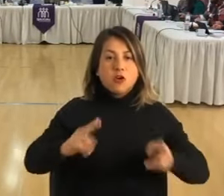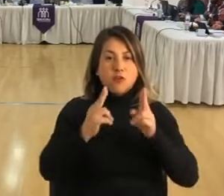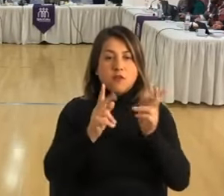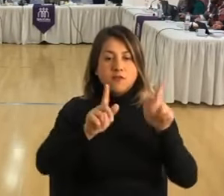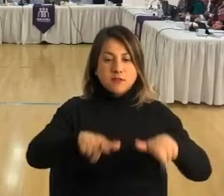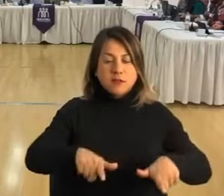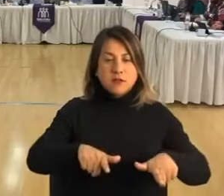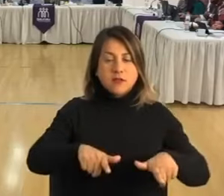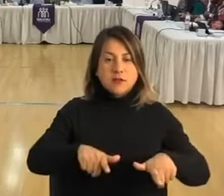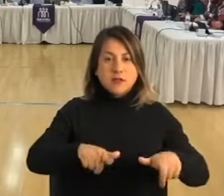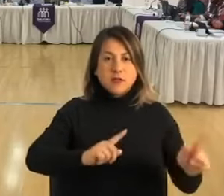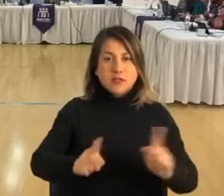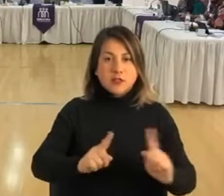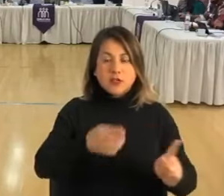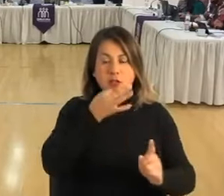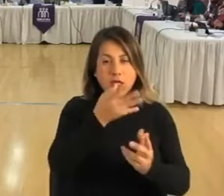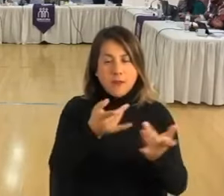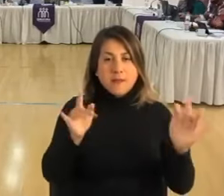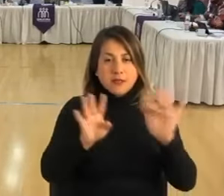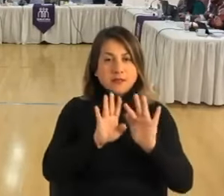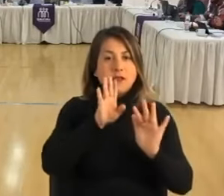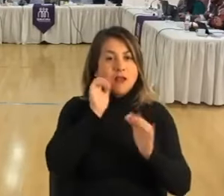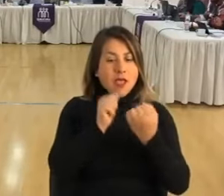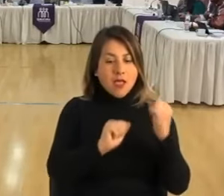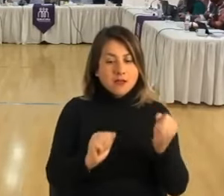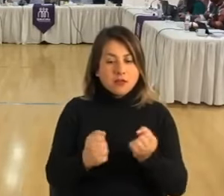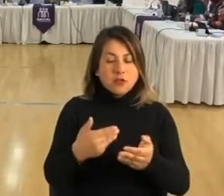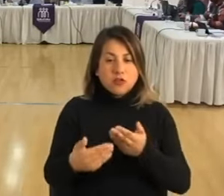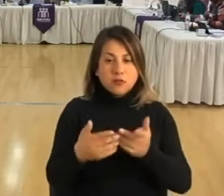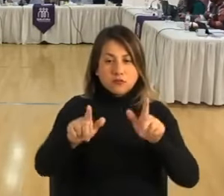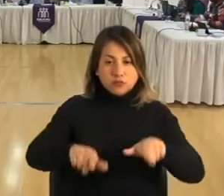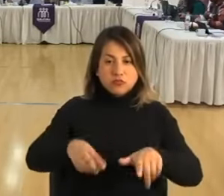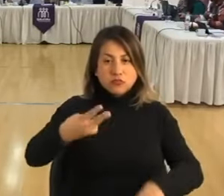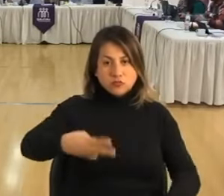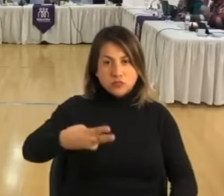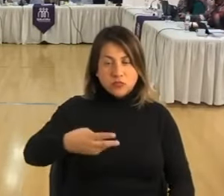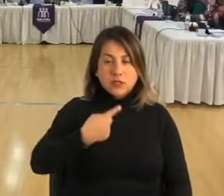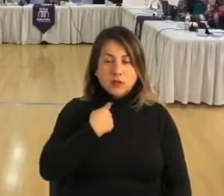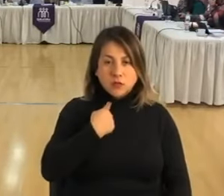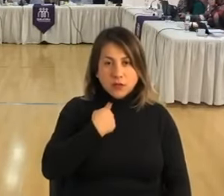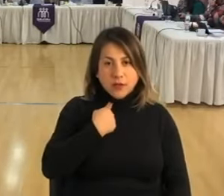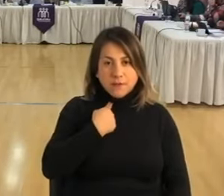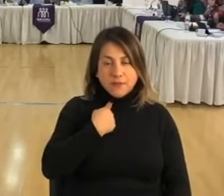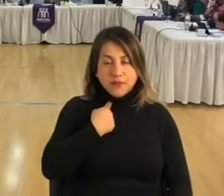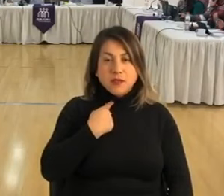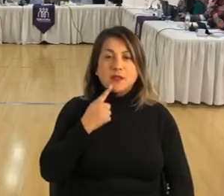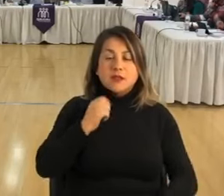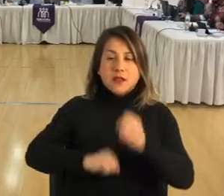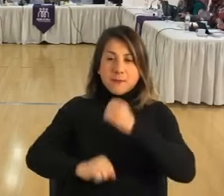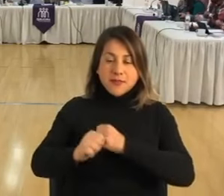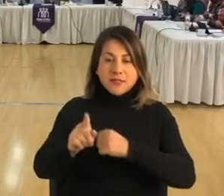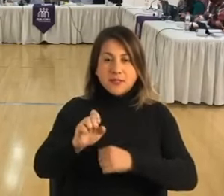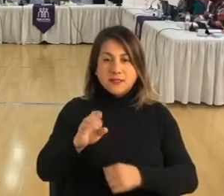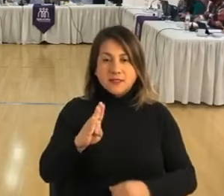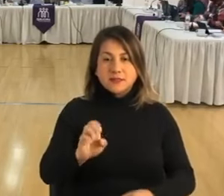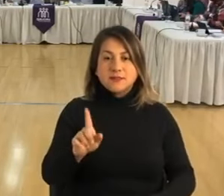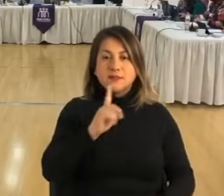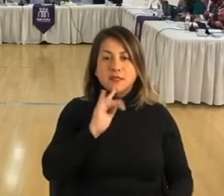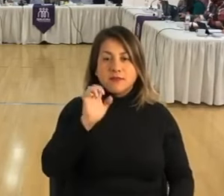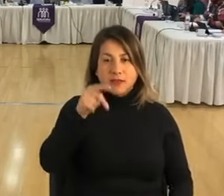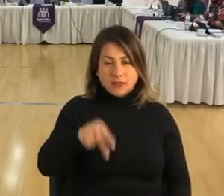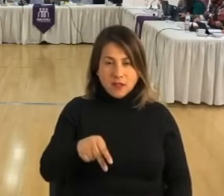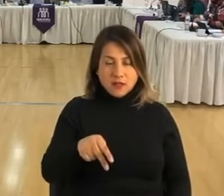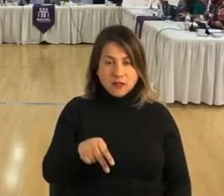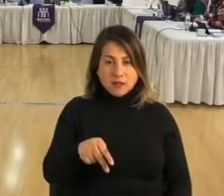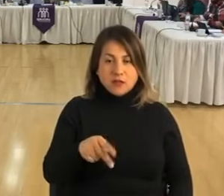Oficina de la Dirección de Gestión Ambiental y Dirección de Aseoio Nato en la Municipalidad de Agricultura, con el oferente Sebastián Antonio Romero